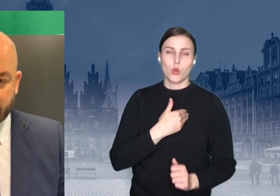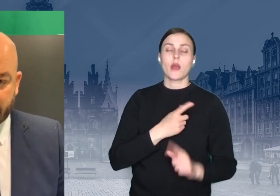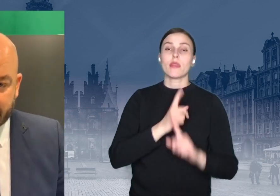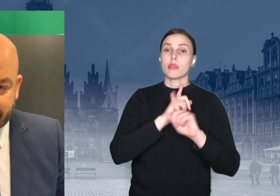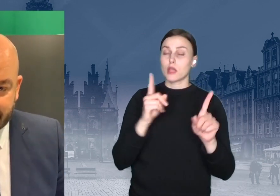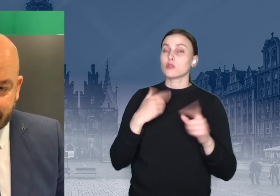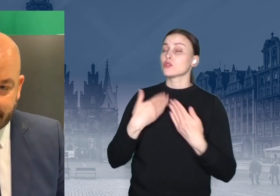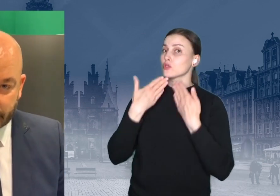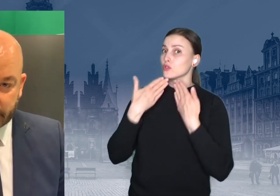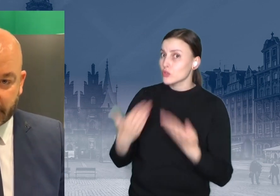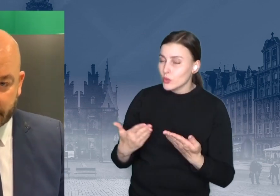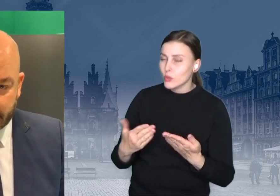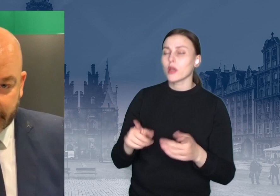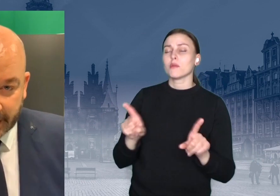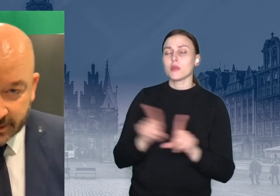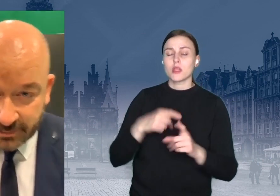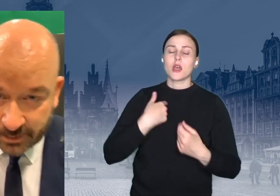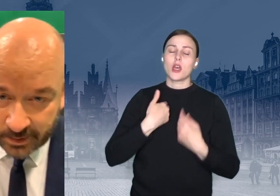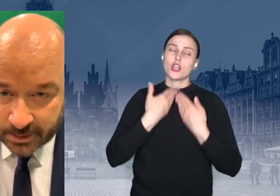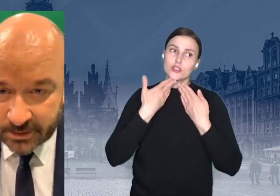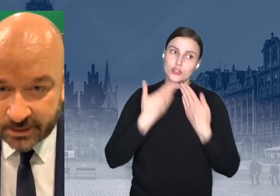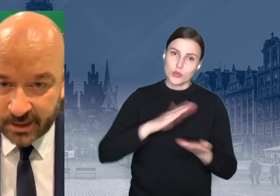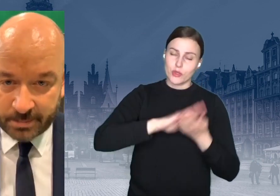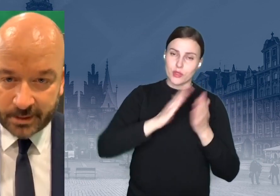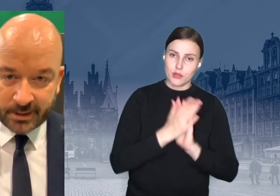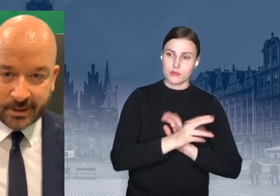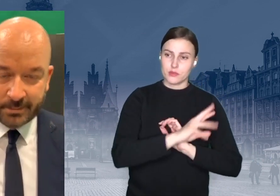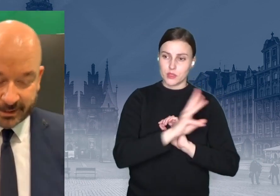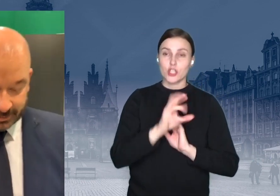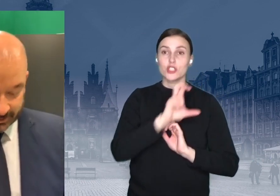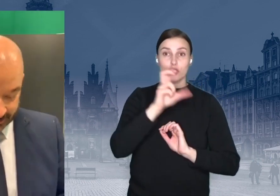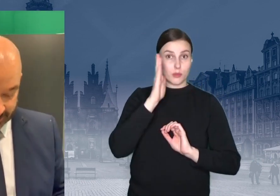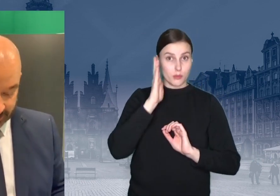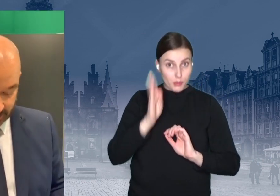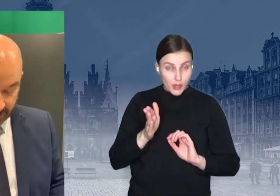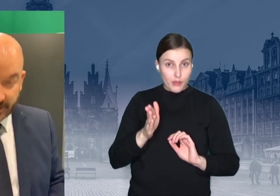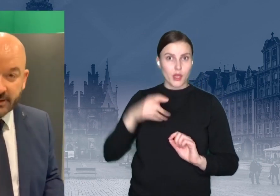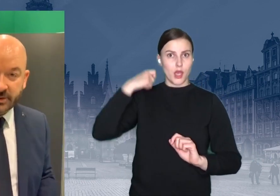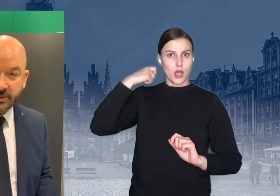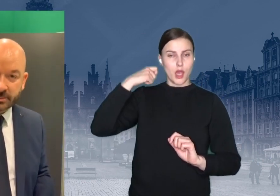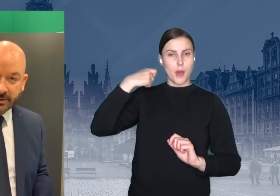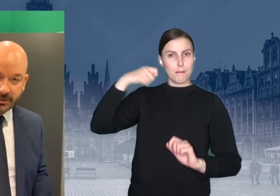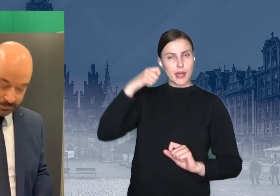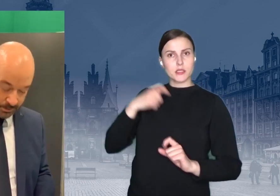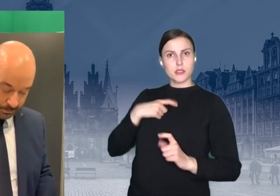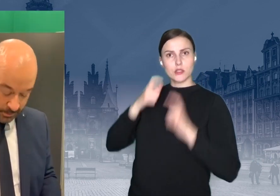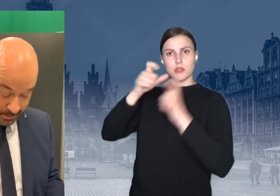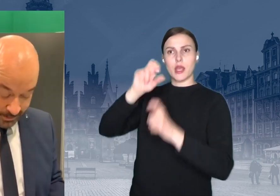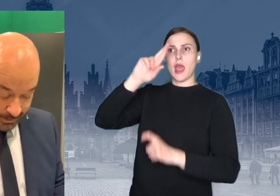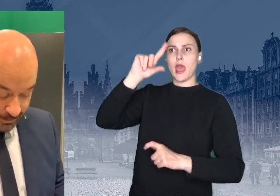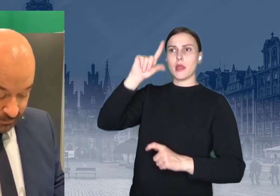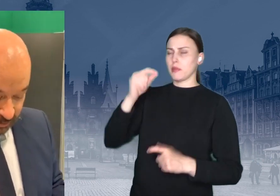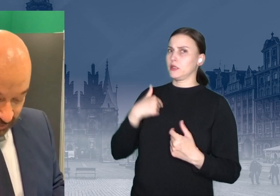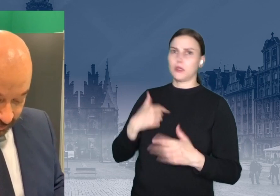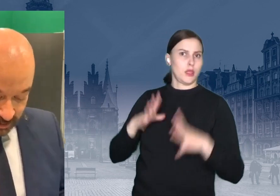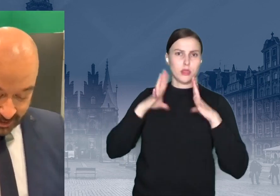my dziękujemy jeszcze raz nauczycielom. Czy będę kandydował na prezydenta RP? Nie, nie będę, Panie Agnieszko, nigdy w życiu, bo mi się podoba Wrocław. Dobrze,